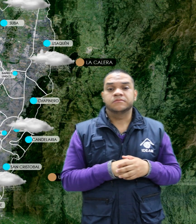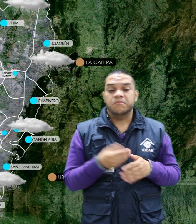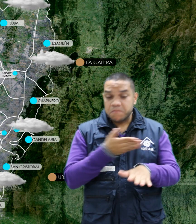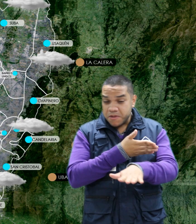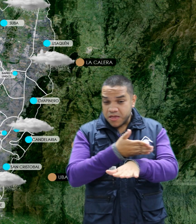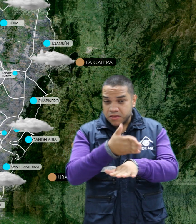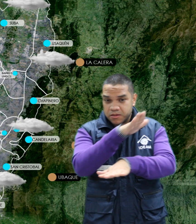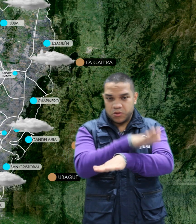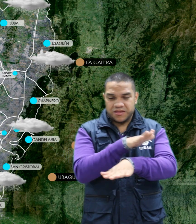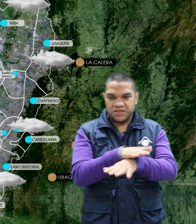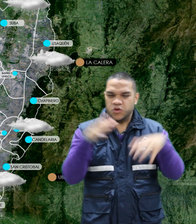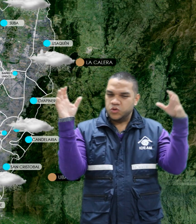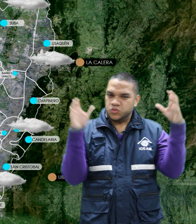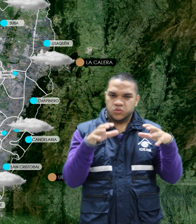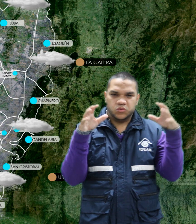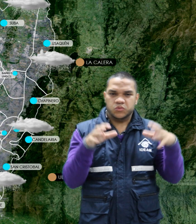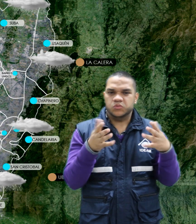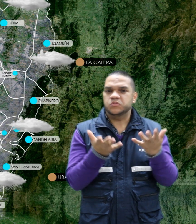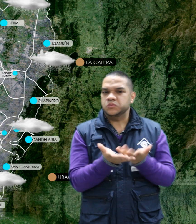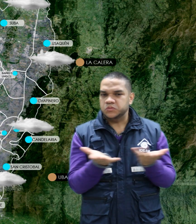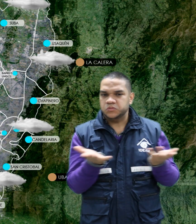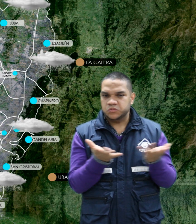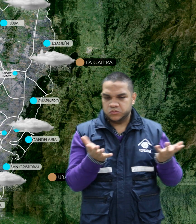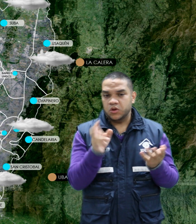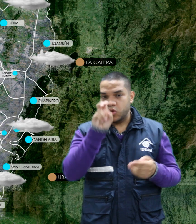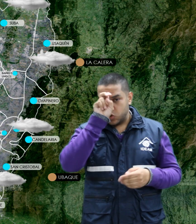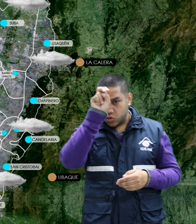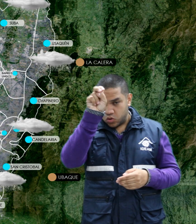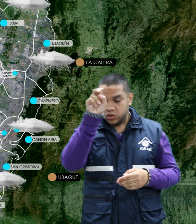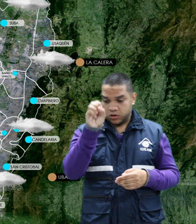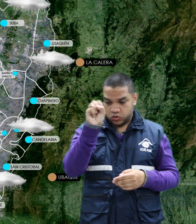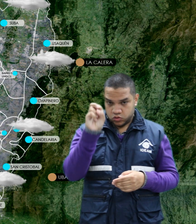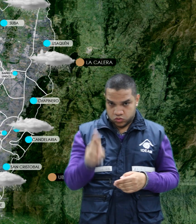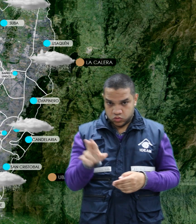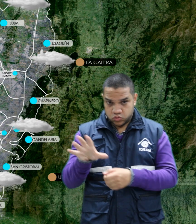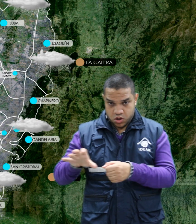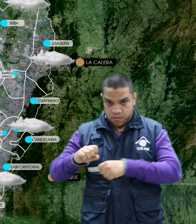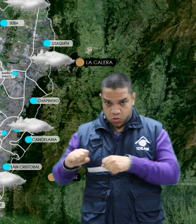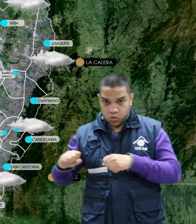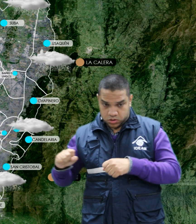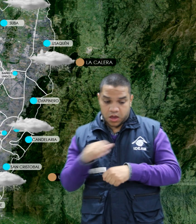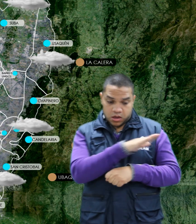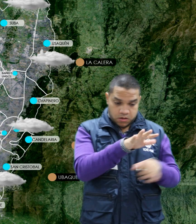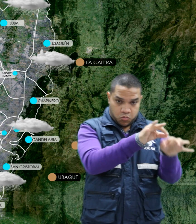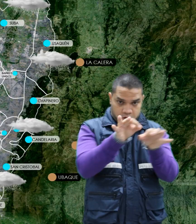prevé que las lluvias más importantes se registren en la zona norte y sur tanto de la ciudad como de La Sabana.